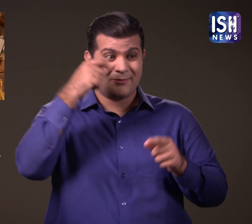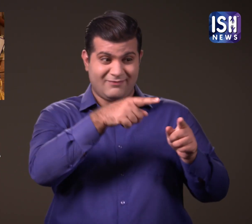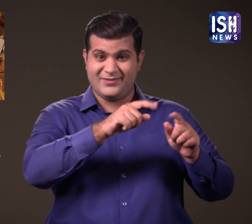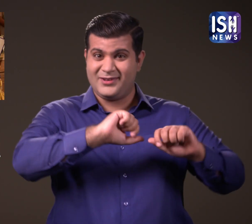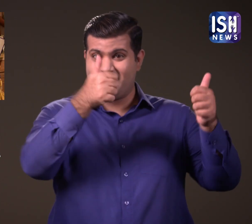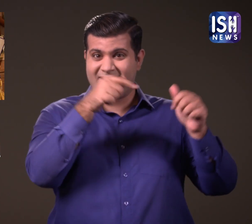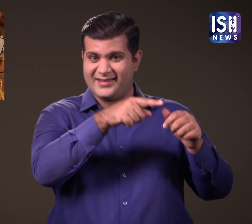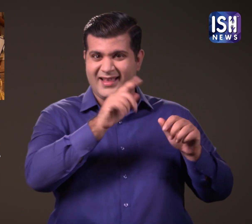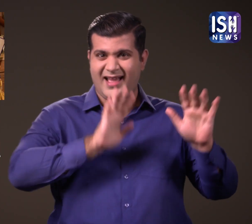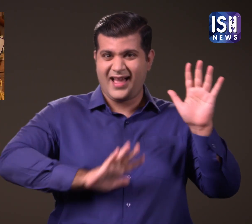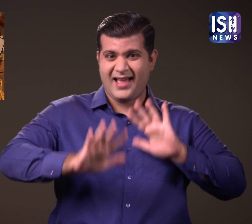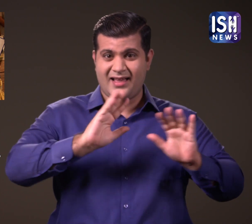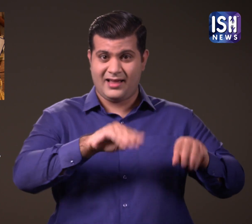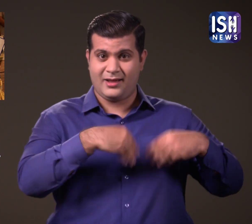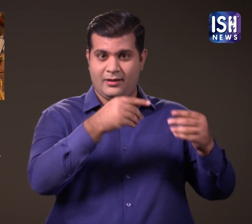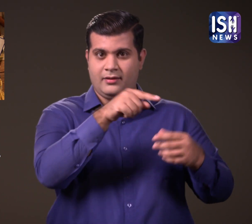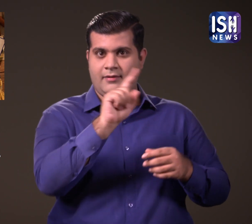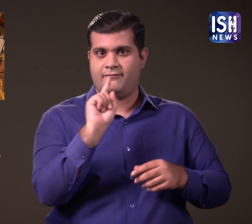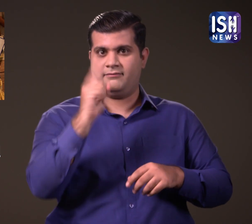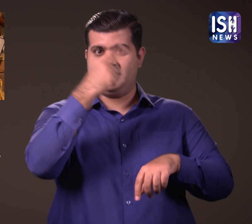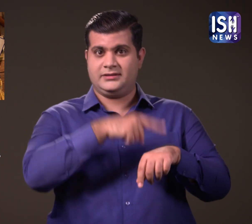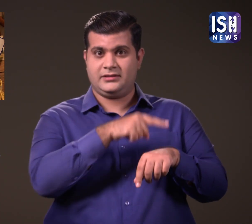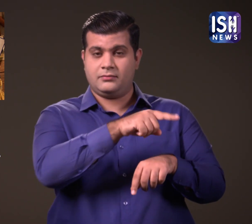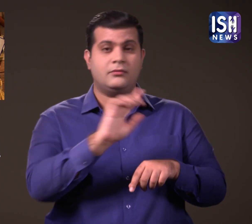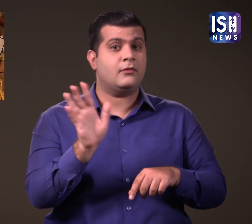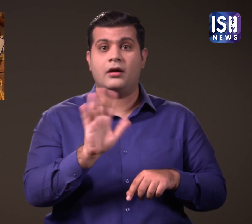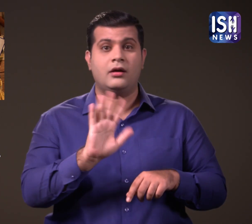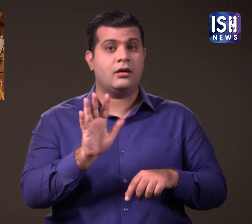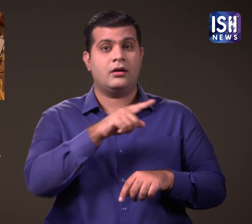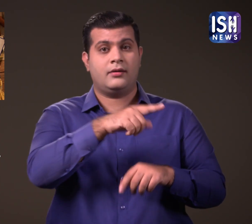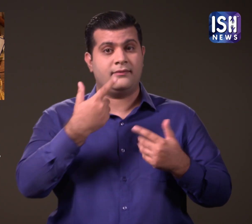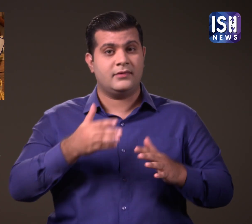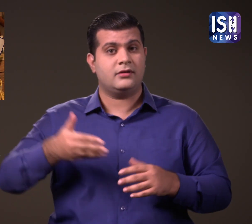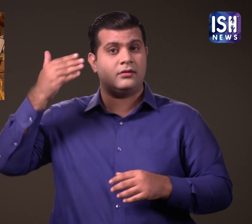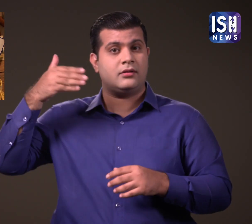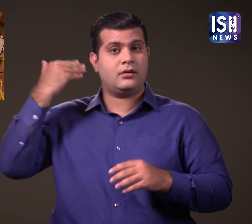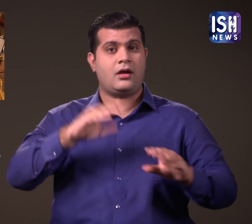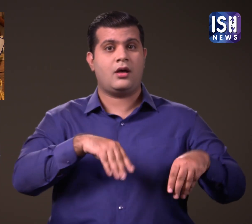वह पहली बार पुरसकार नहीं जीत रही है। वह चार बार राश्रिय पुरसकार जीत चुकी